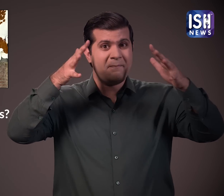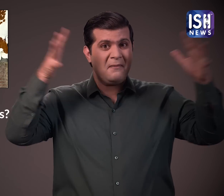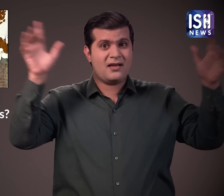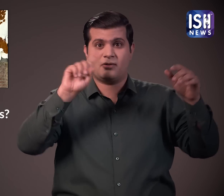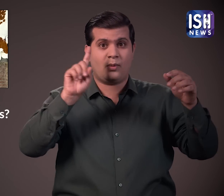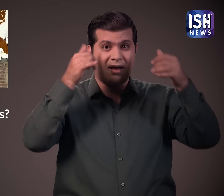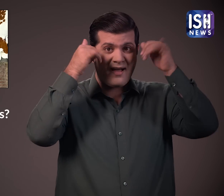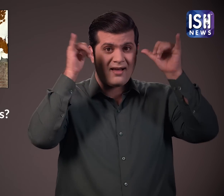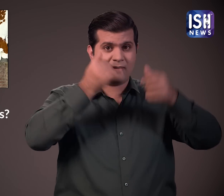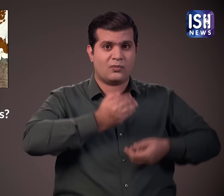ही नरम होता है